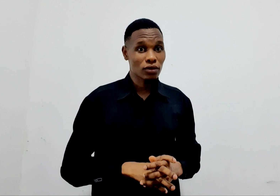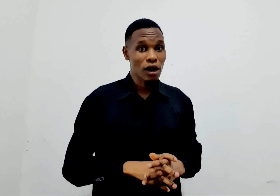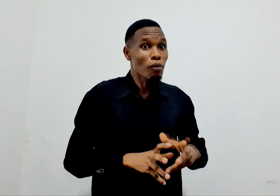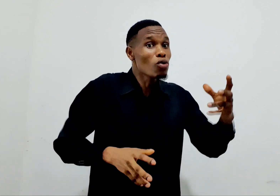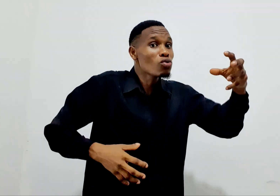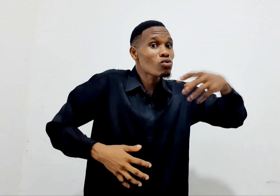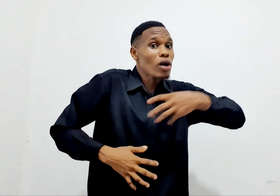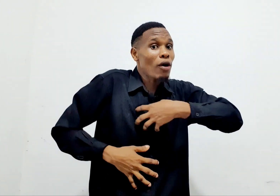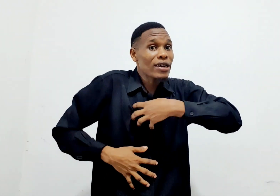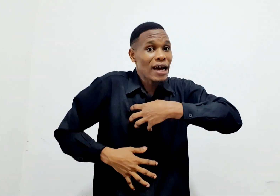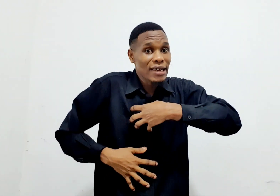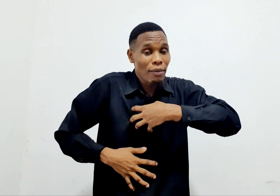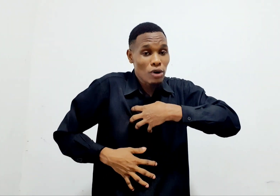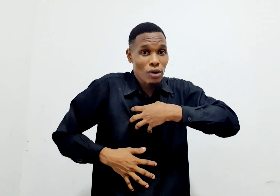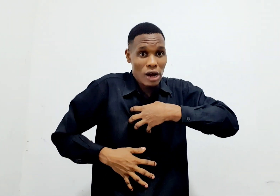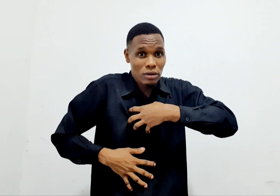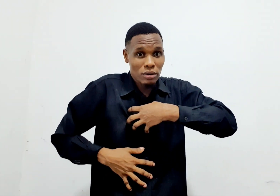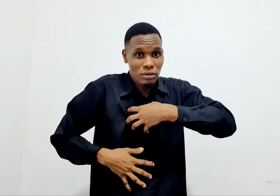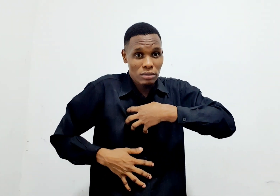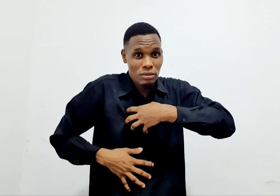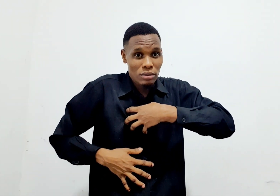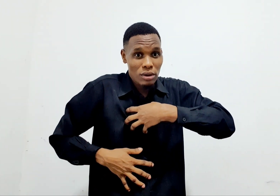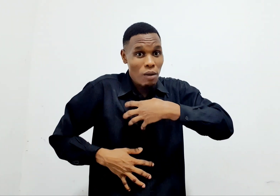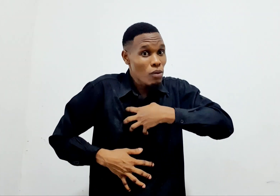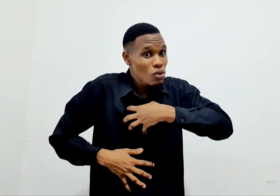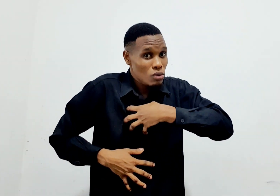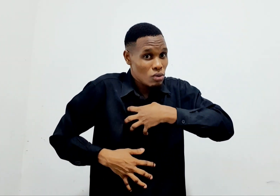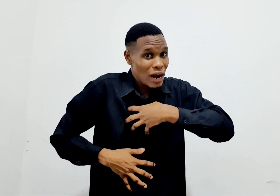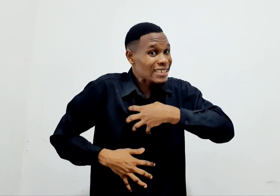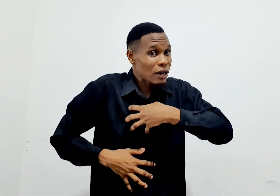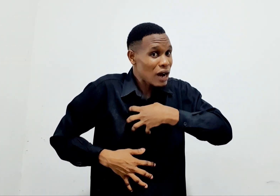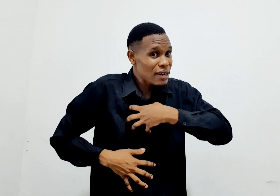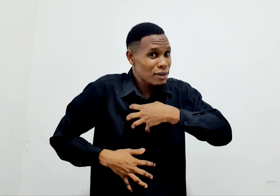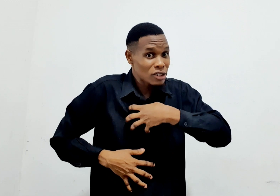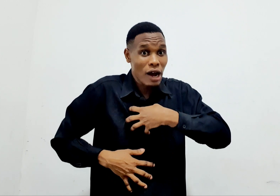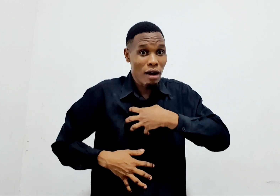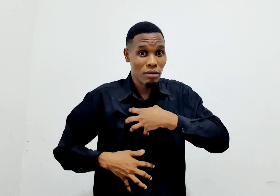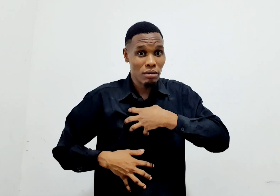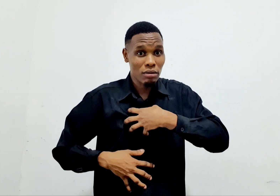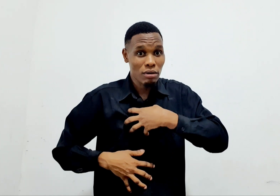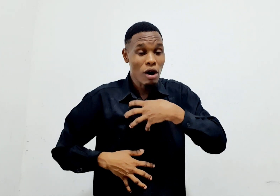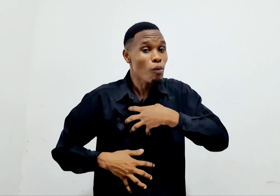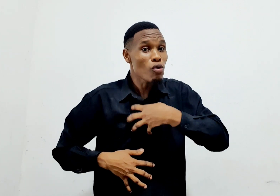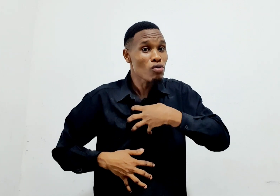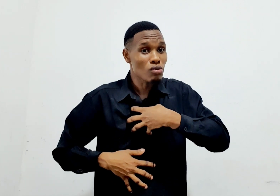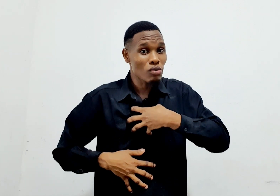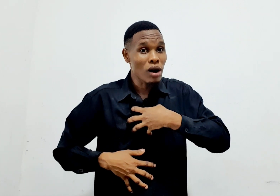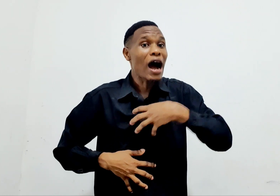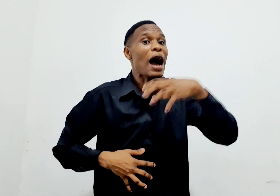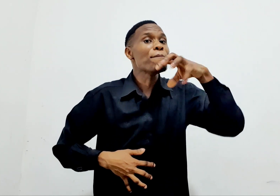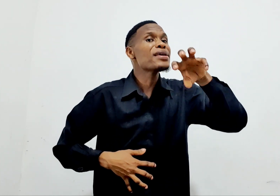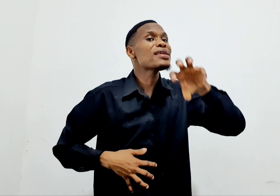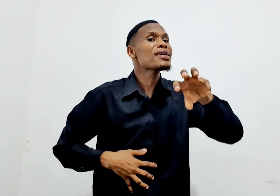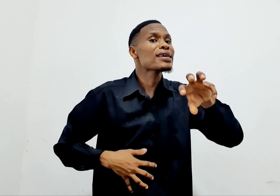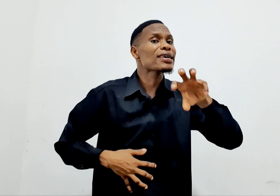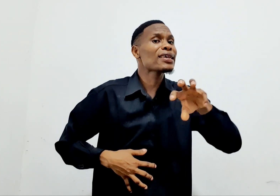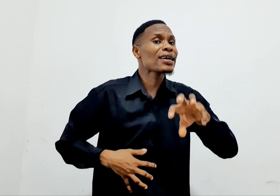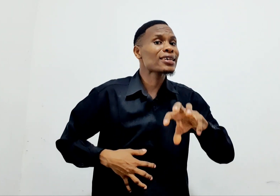Mungu awendani ya mwoyo wako. Mungu atawale maishako. Mungu amiriki kila